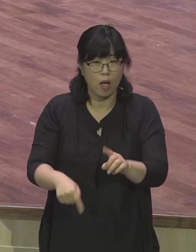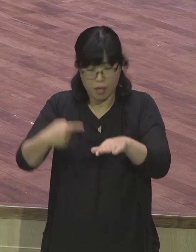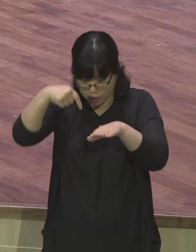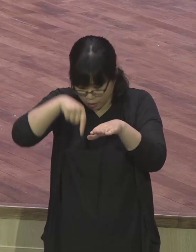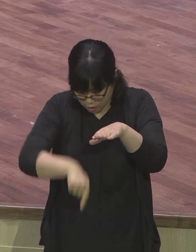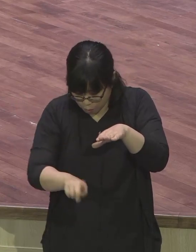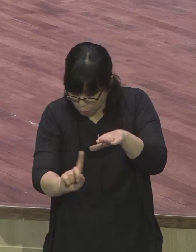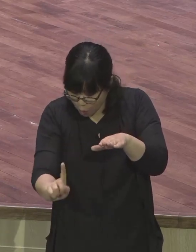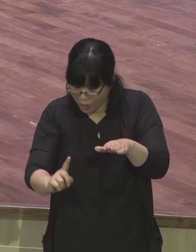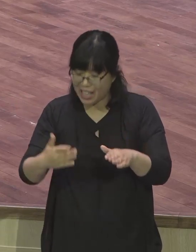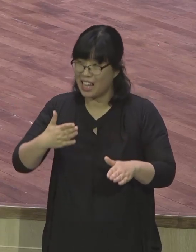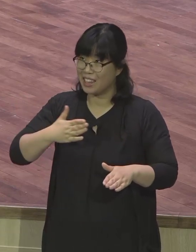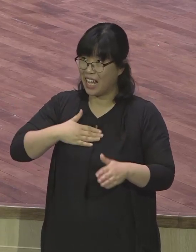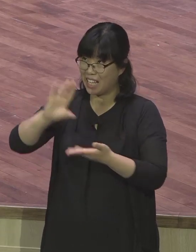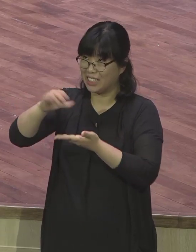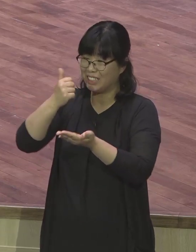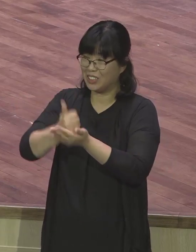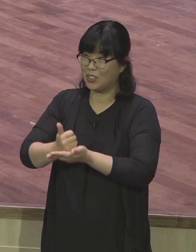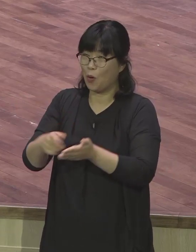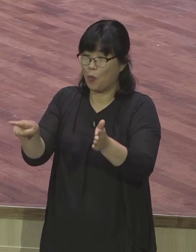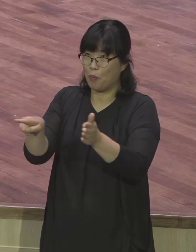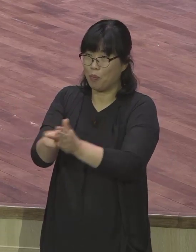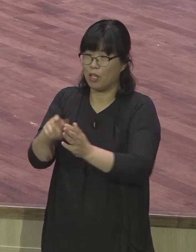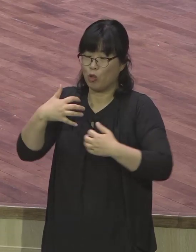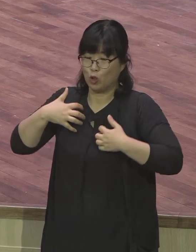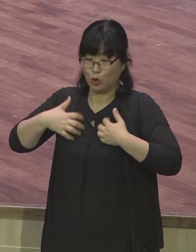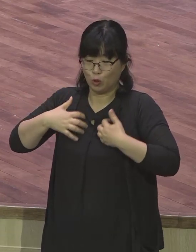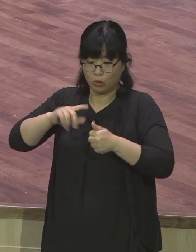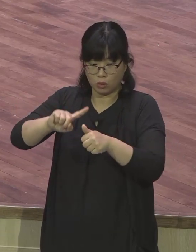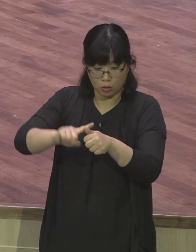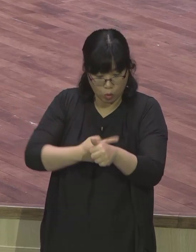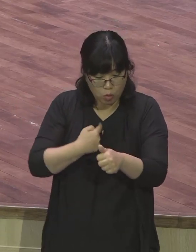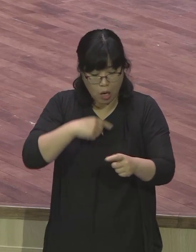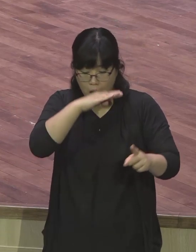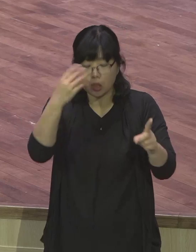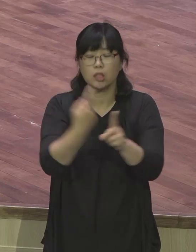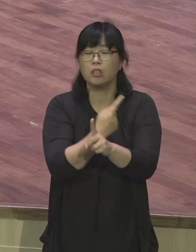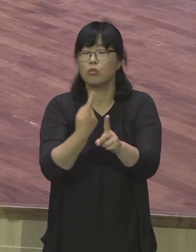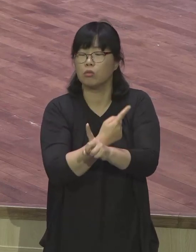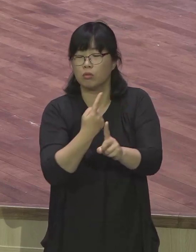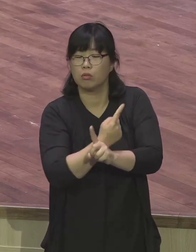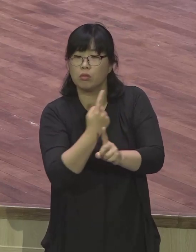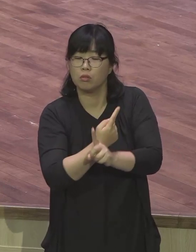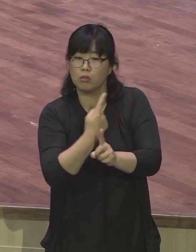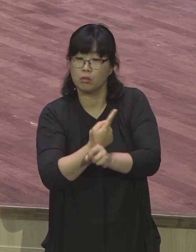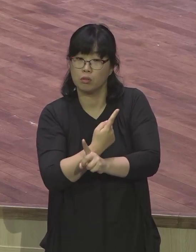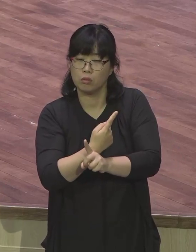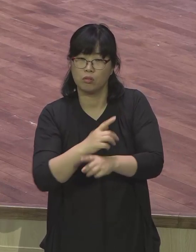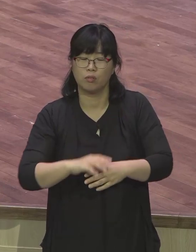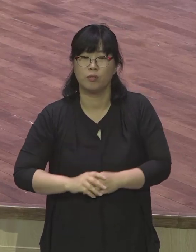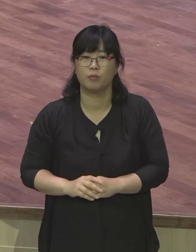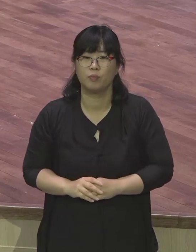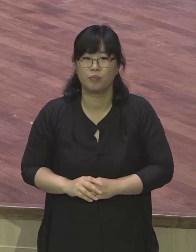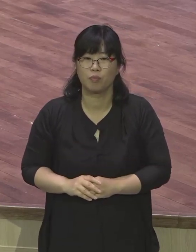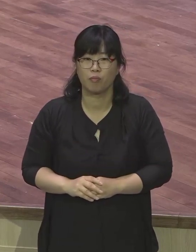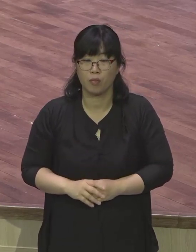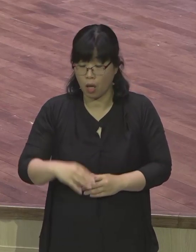치유받는 것을 말하는 것입니다 그런데 치유라고 해서 모든 것이 다 치유되어지는 것이 아니고